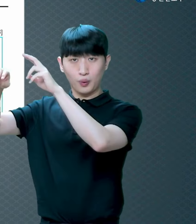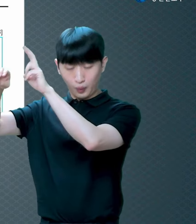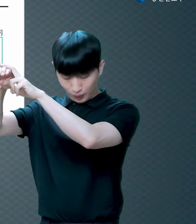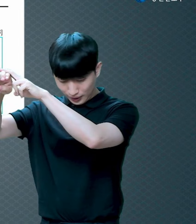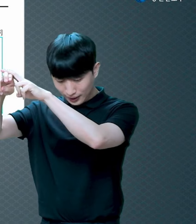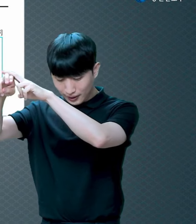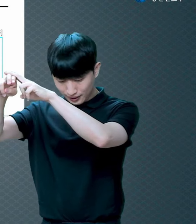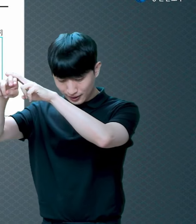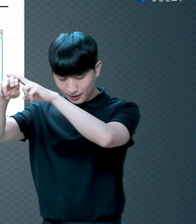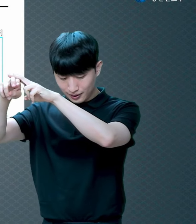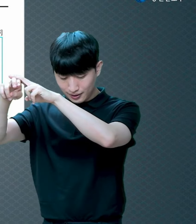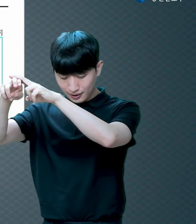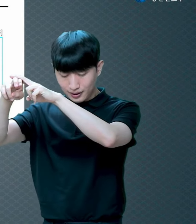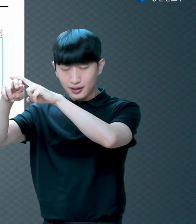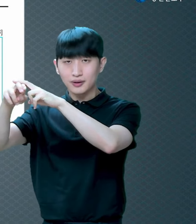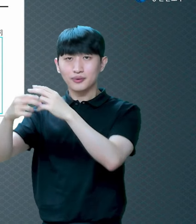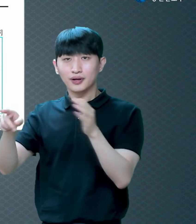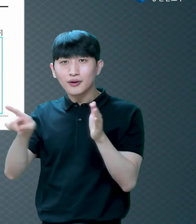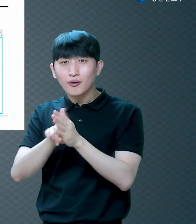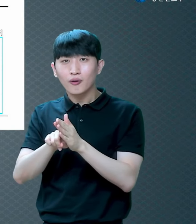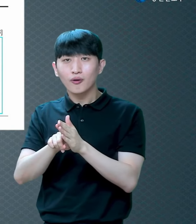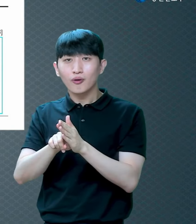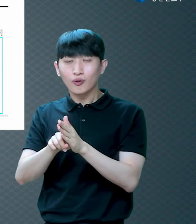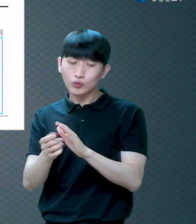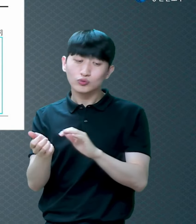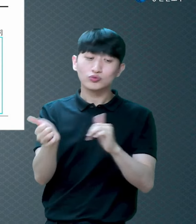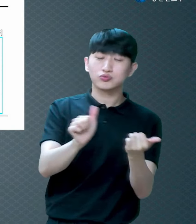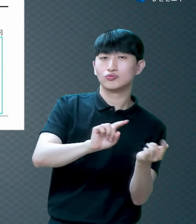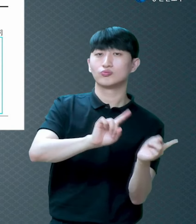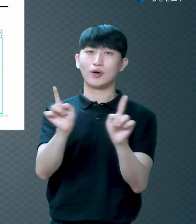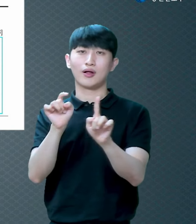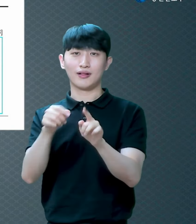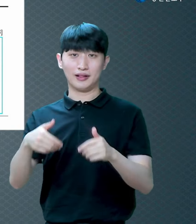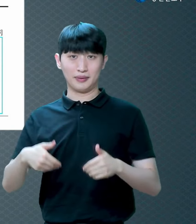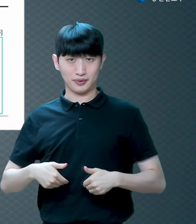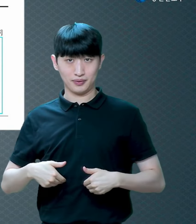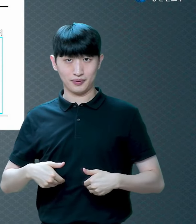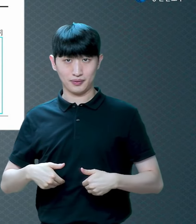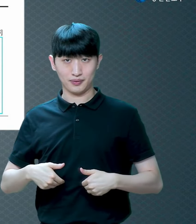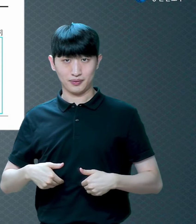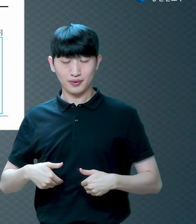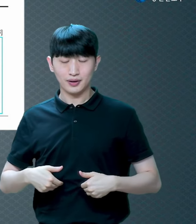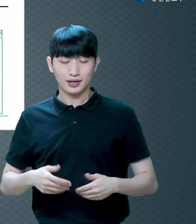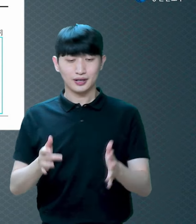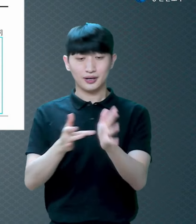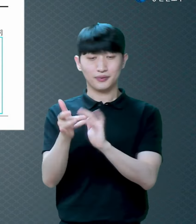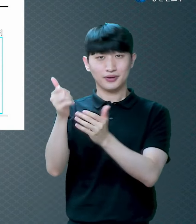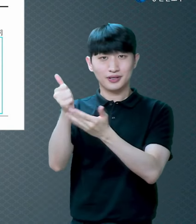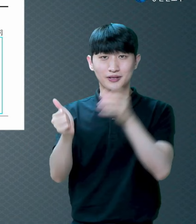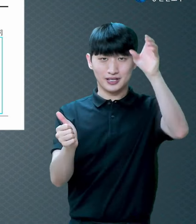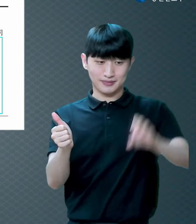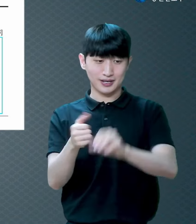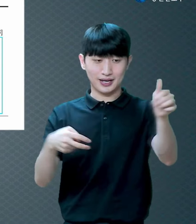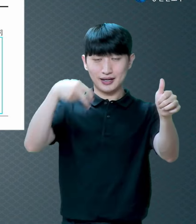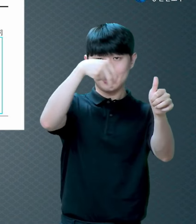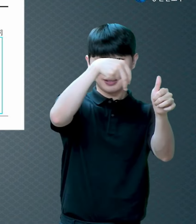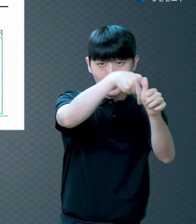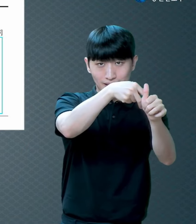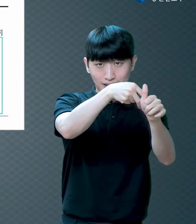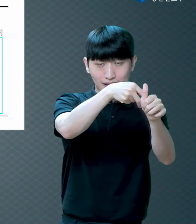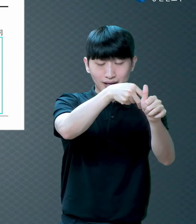죽음과 부활 이것을 한마디로 복음 이렇게 말하는 거예요 그래서